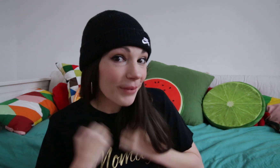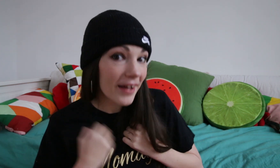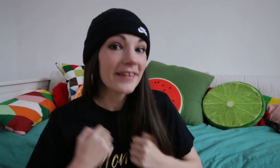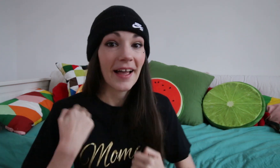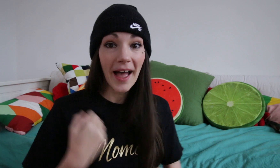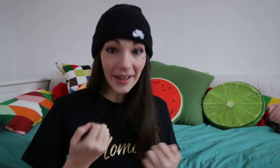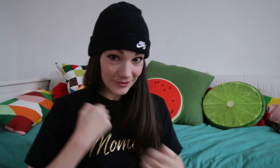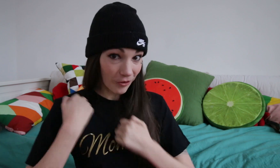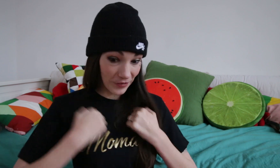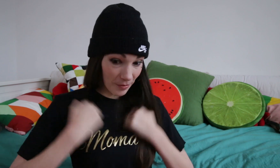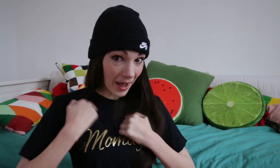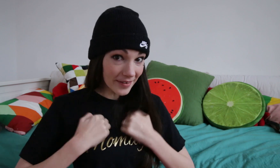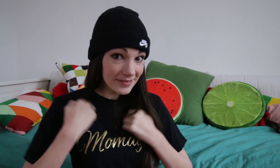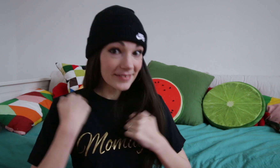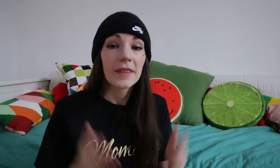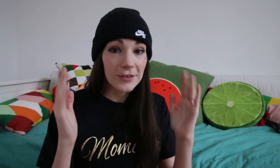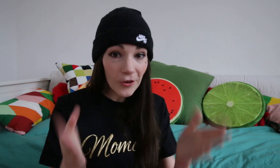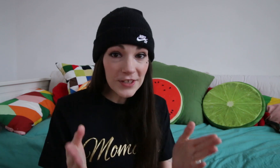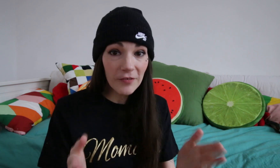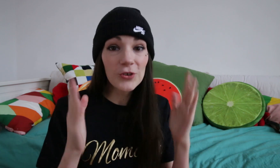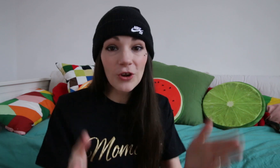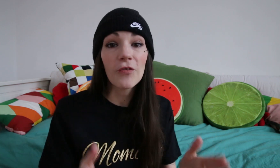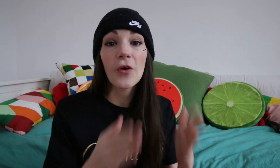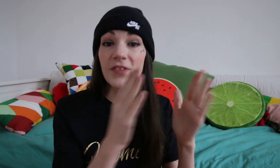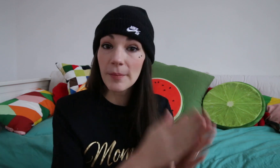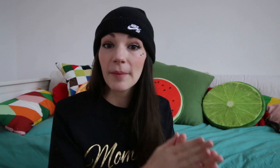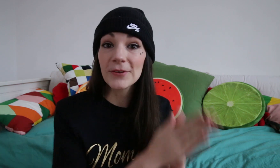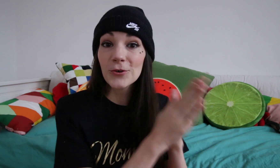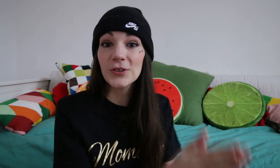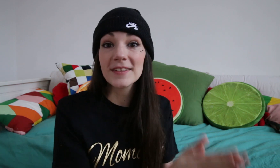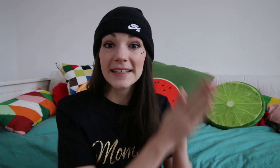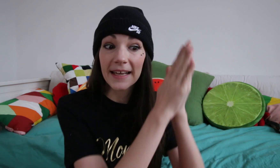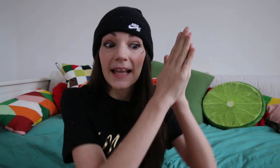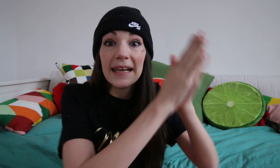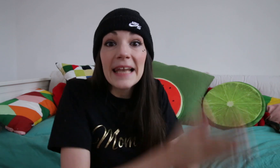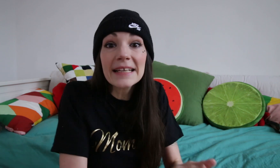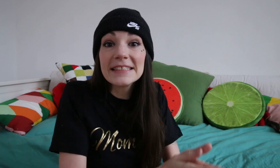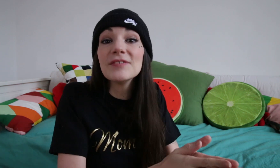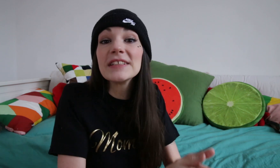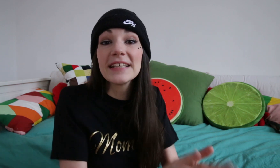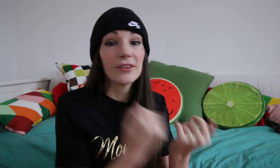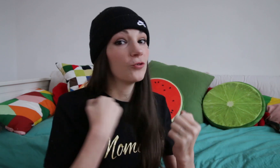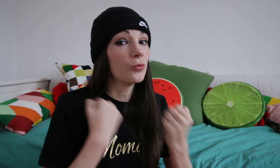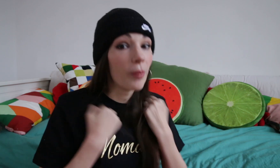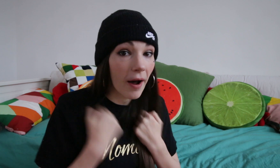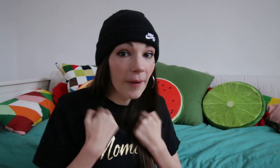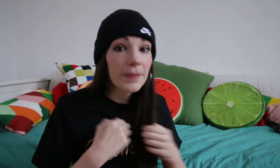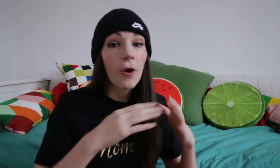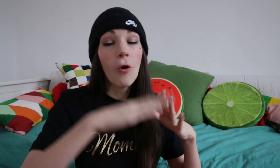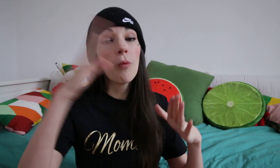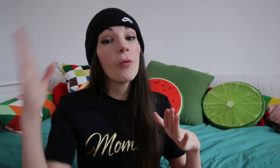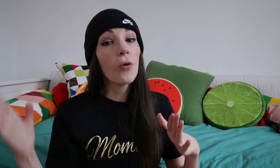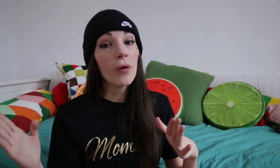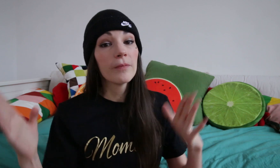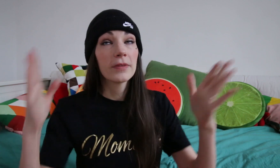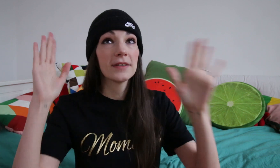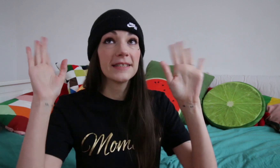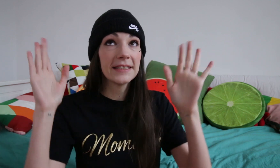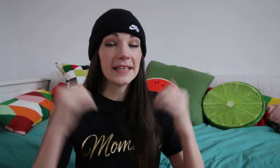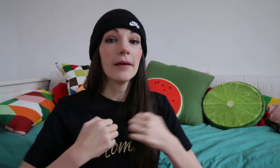bain, hein ? On fait le bain ? Dans le cerveau de l'enfant ça permet de connecter l'activité du bain au mot signé